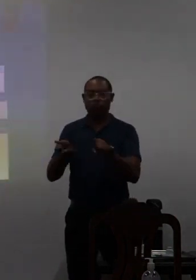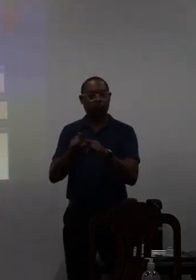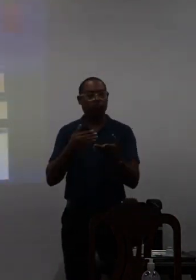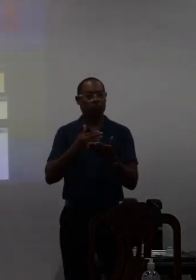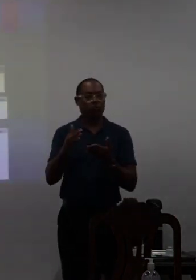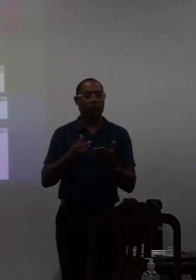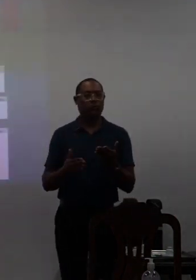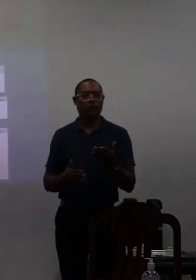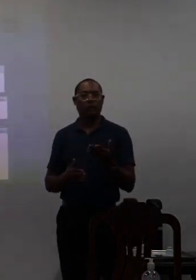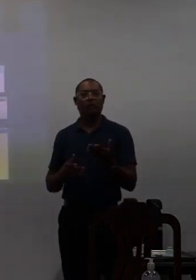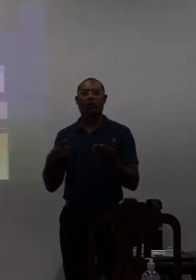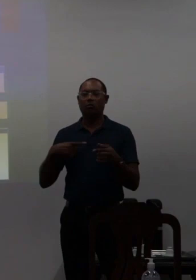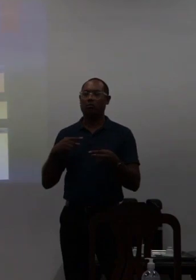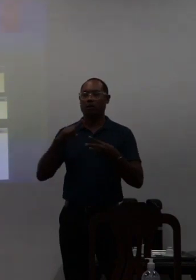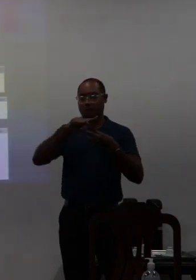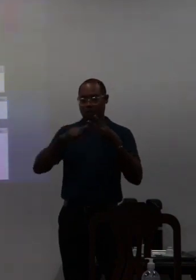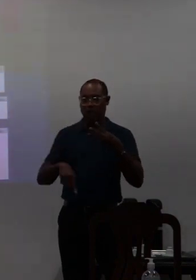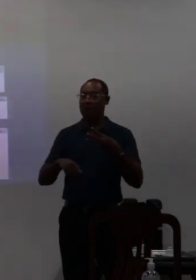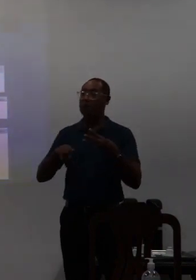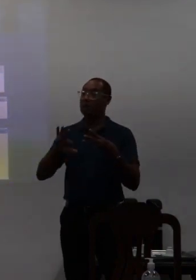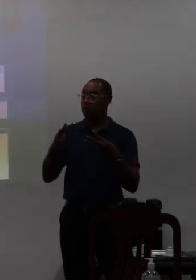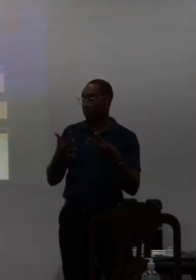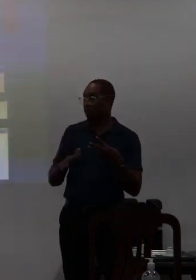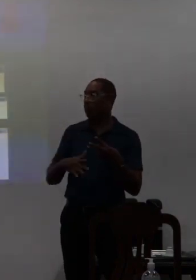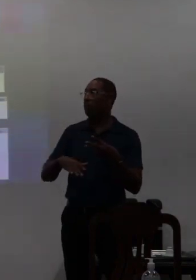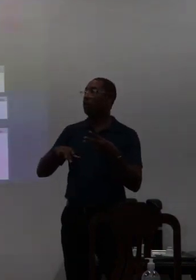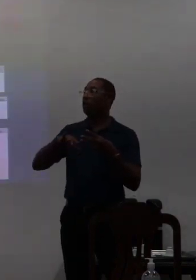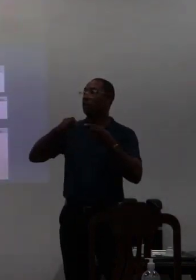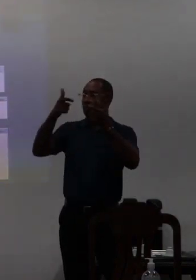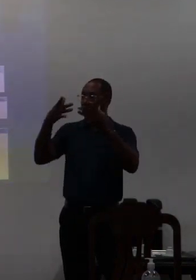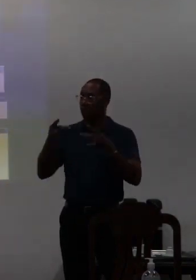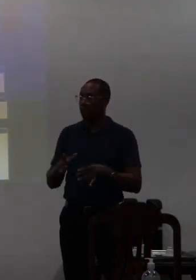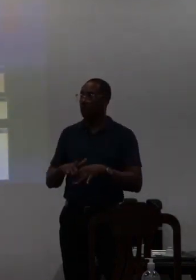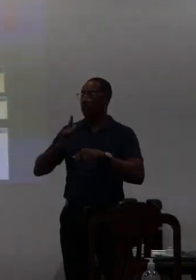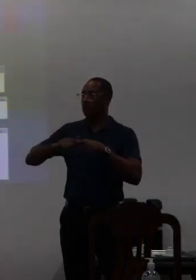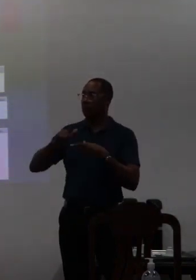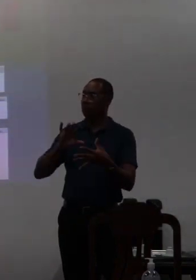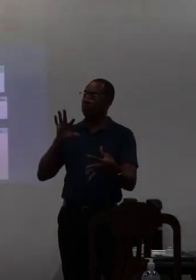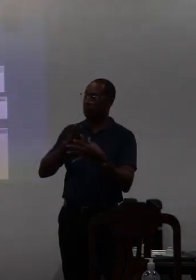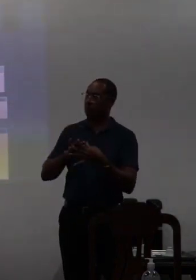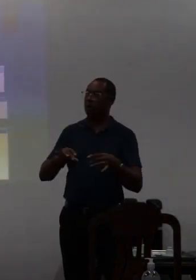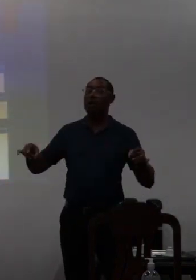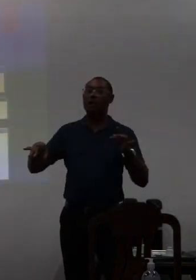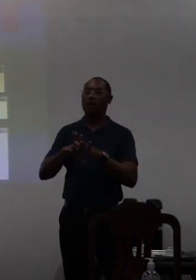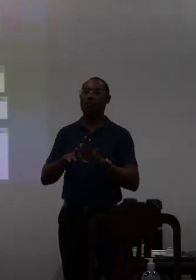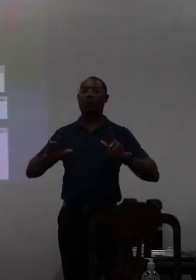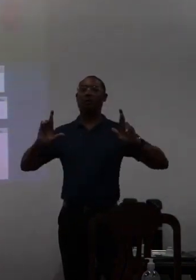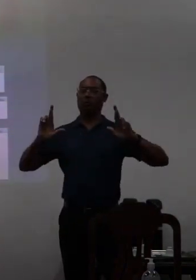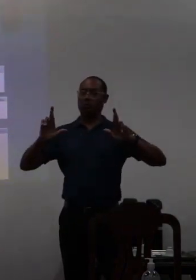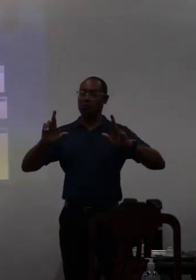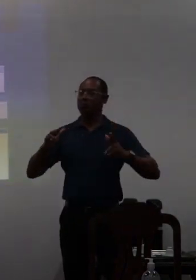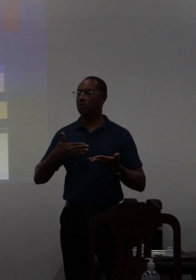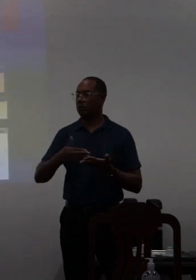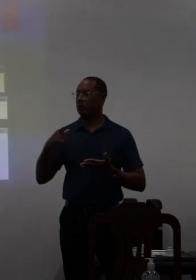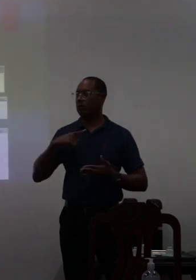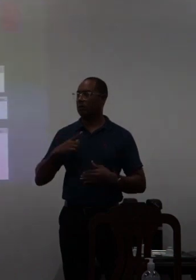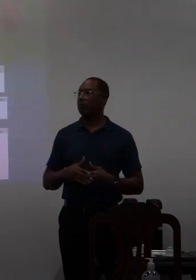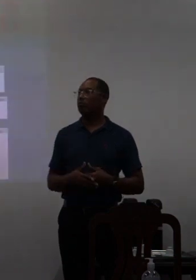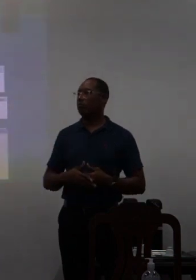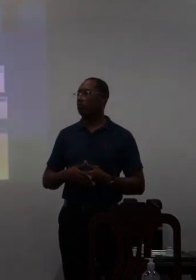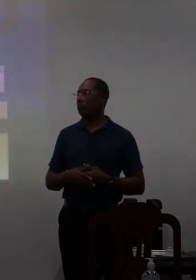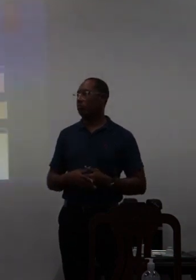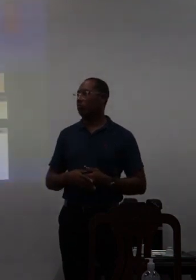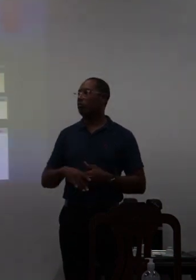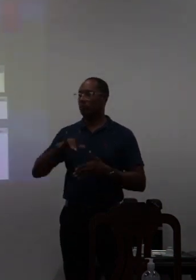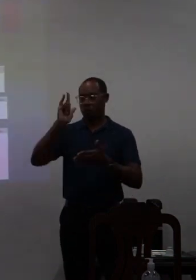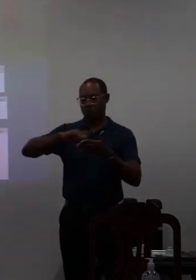são três variáveis justificativas problemas relacionados e resultados esperados está aí